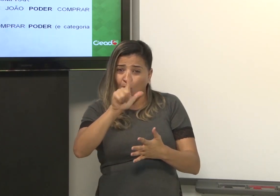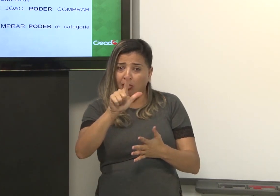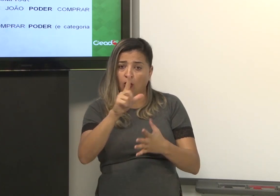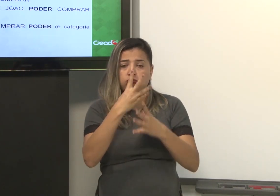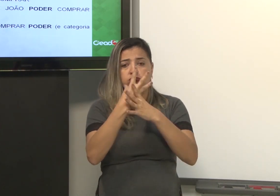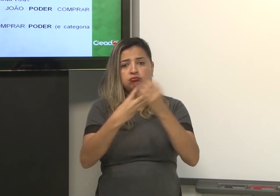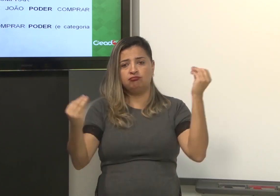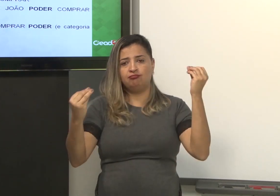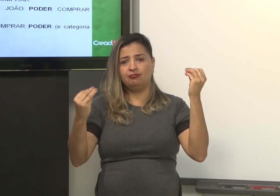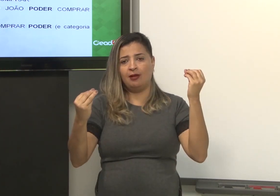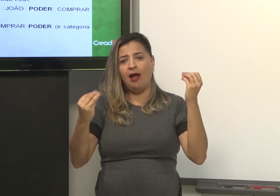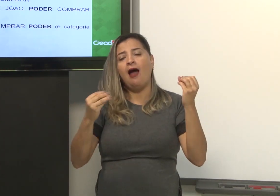O verbo modal sumiu.